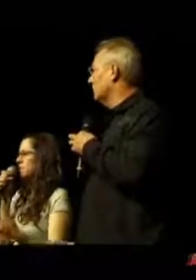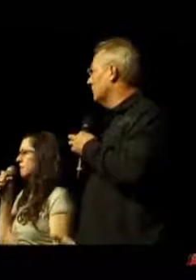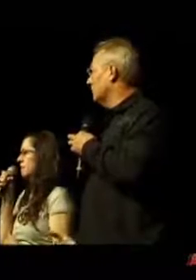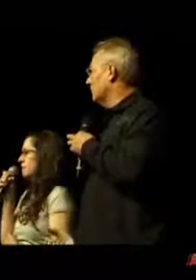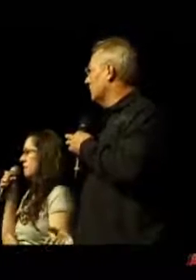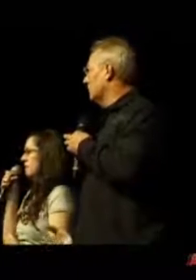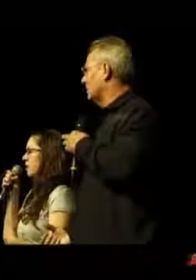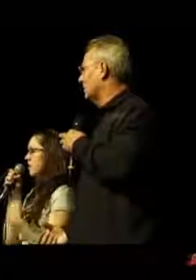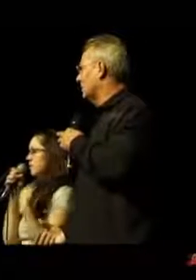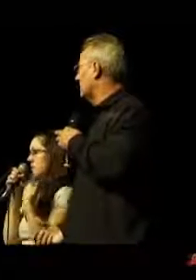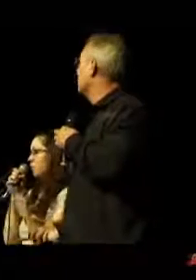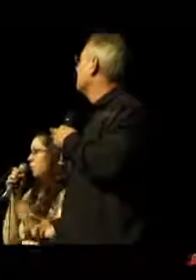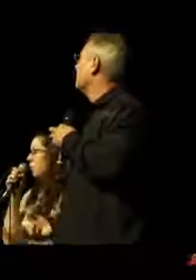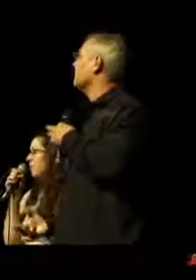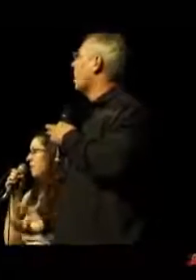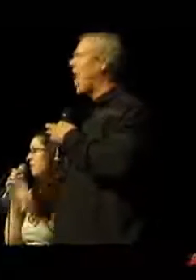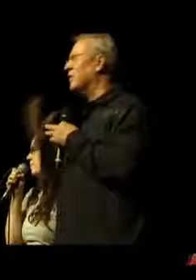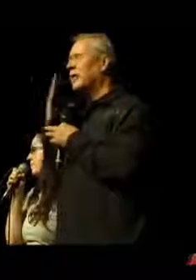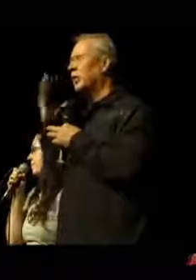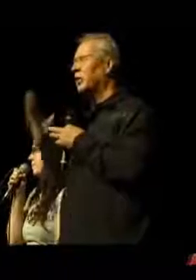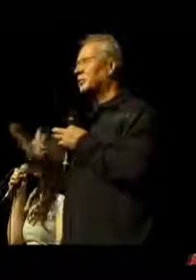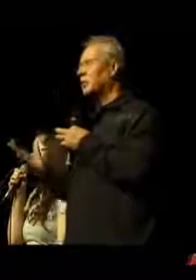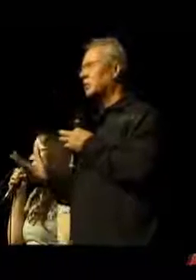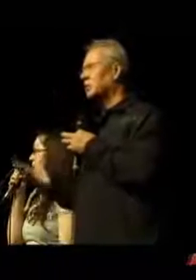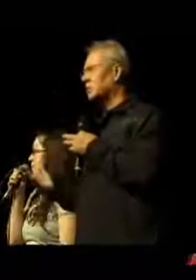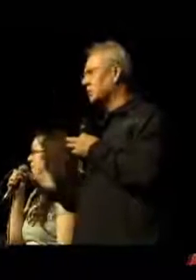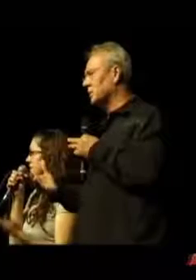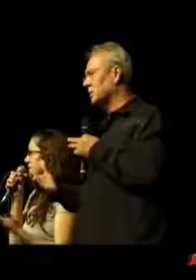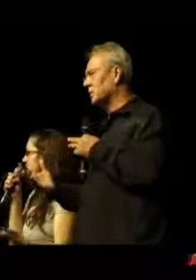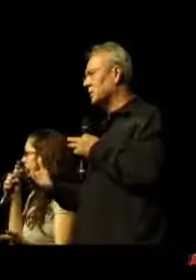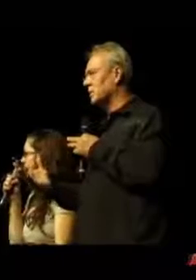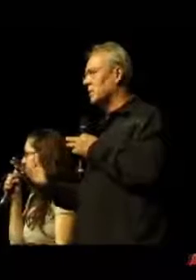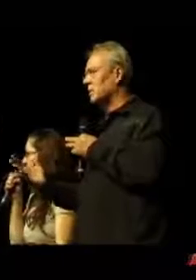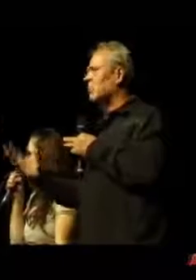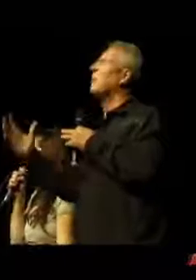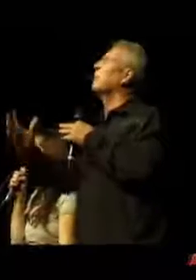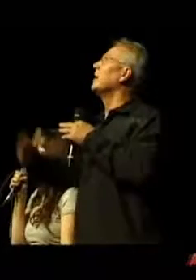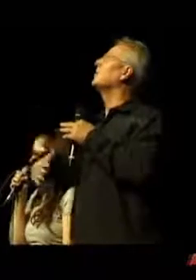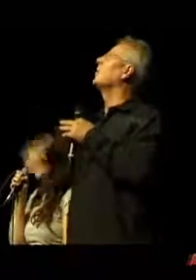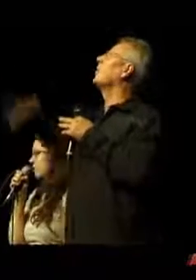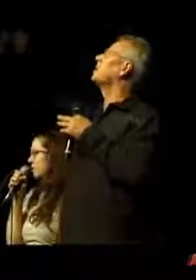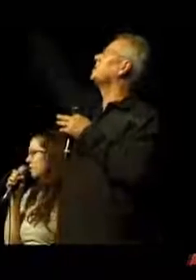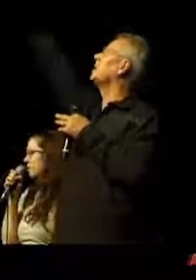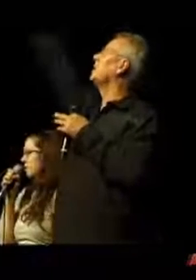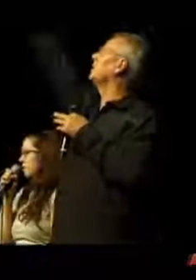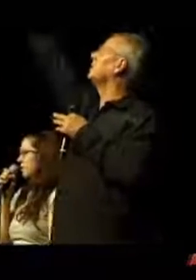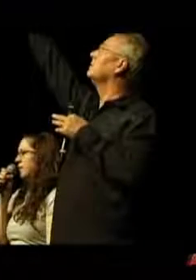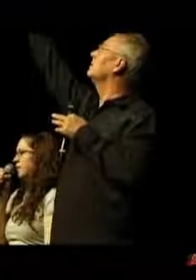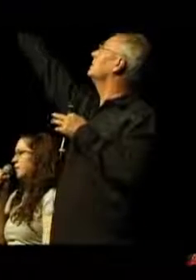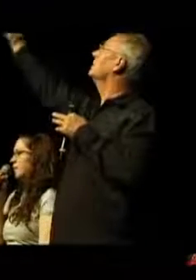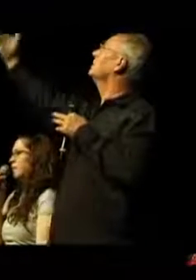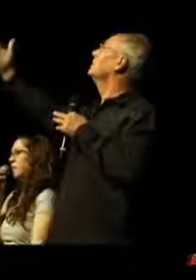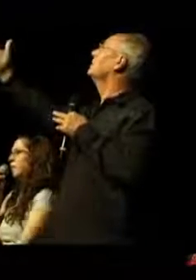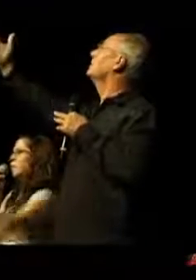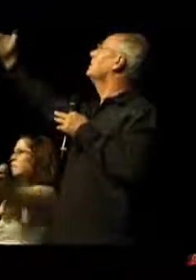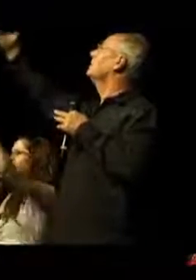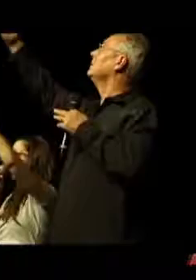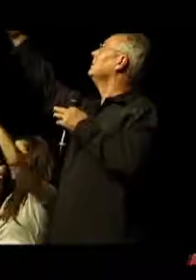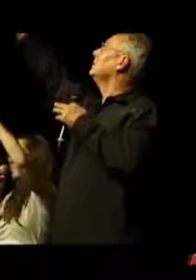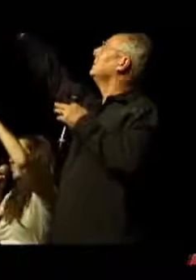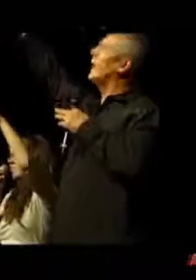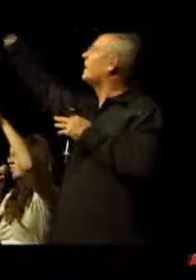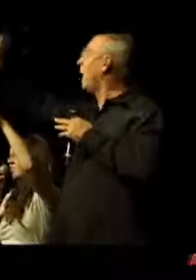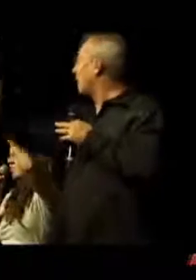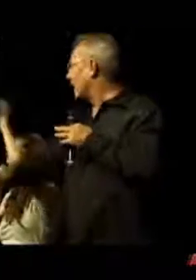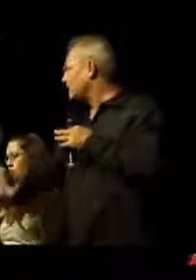Meine Mutter sagte mir, dass Gott sprechen kann. Aber ich hatte ihn noch nie sprechen hören. Meine Gebete waren nur bis